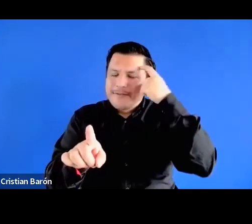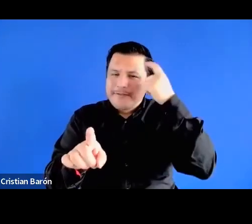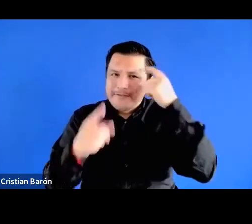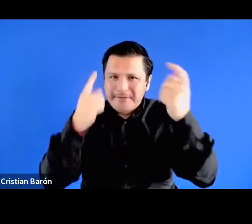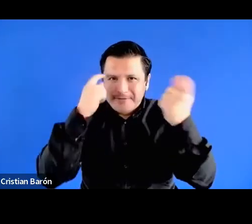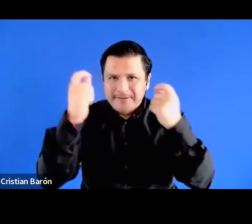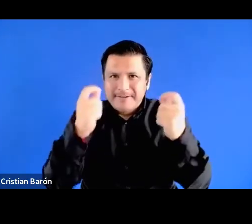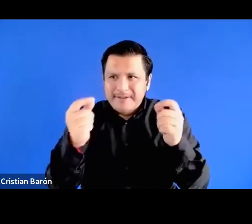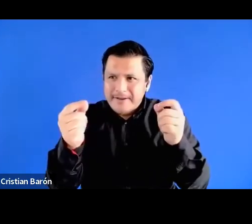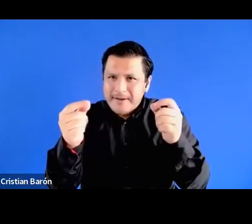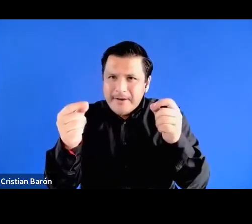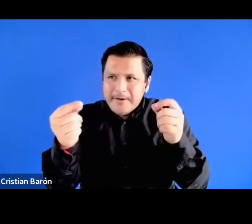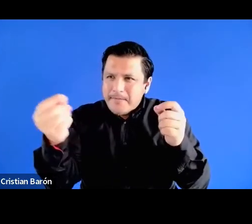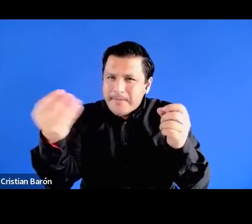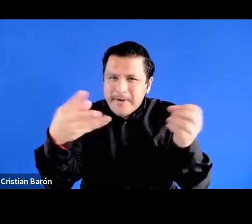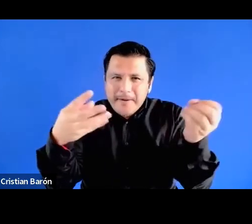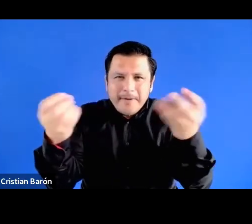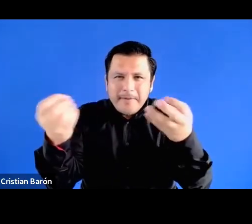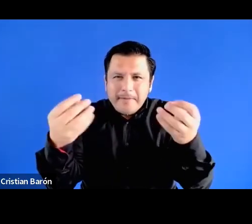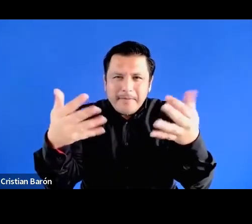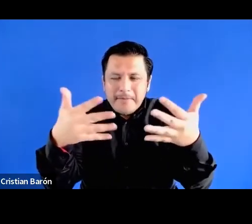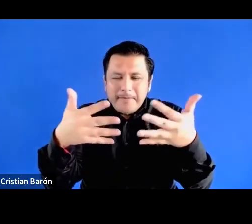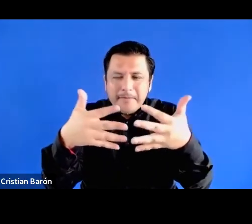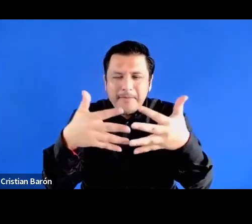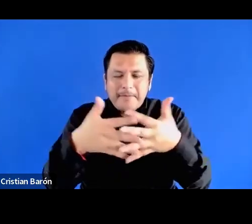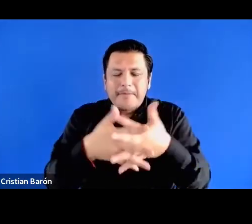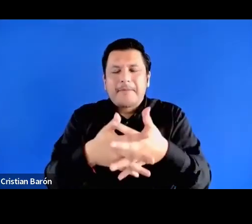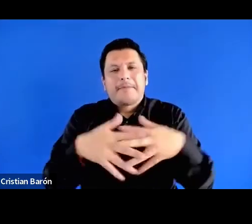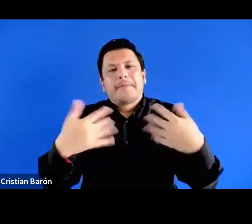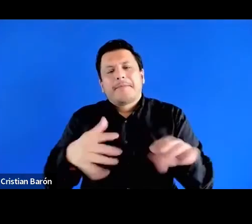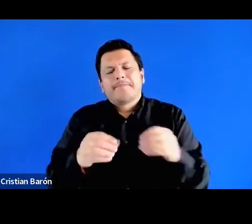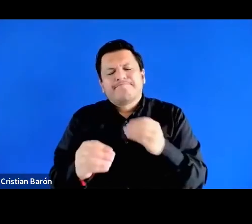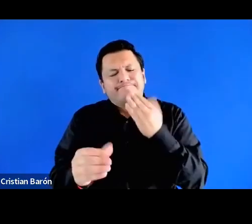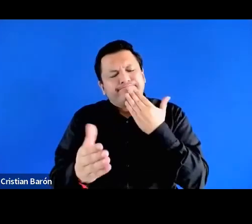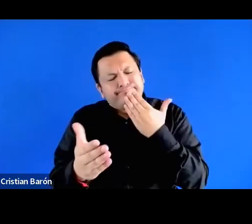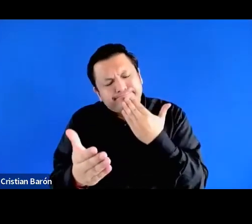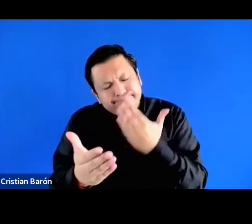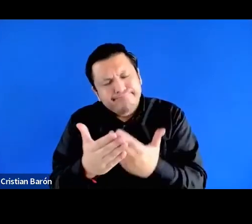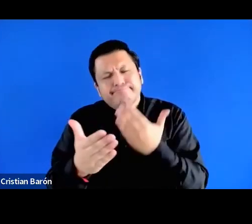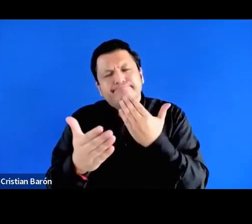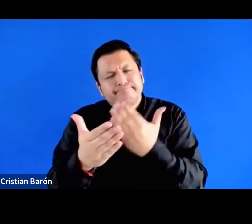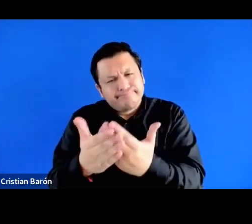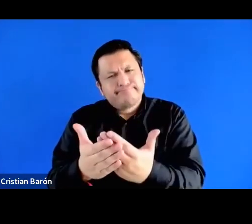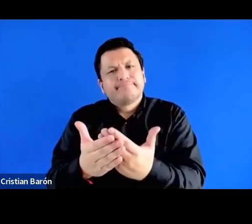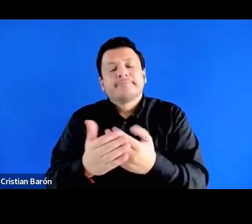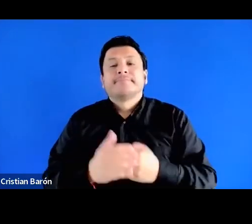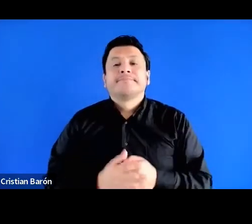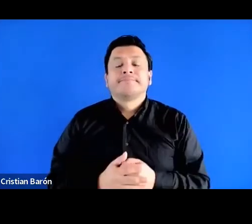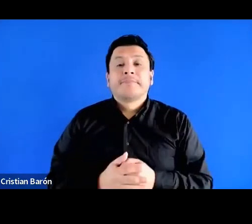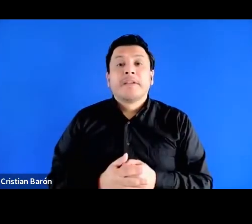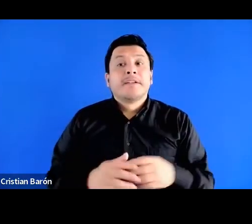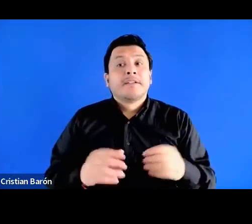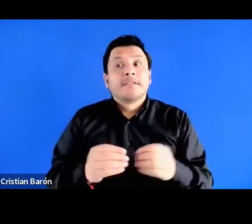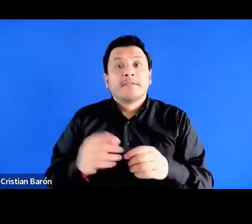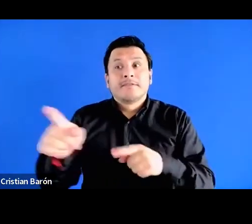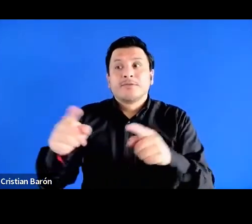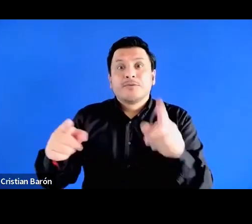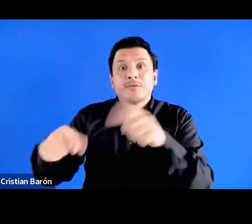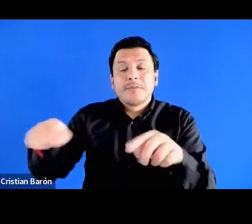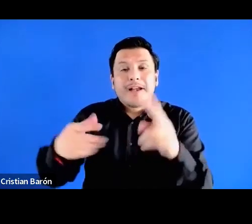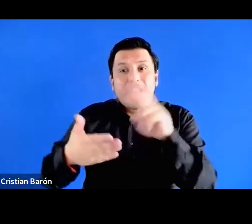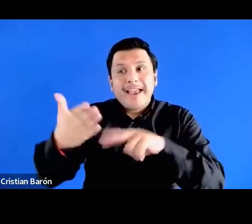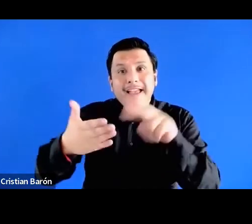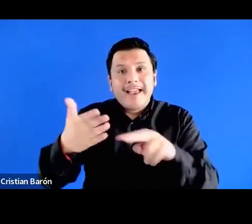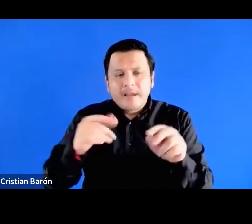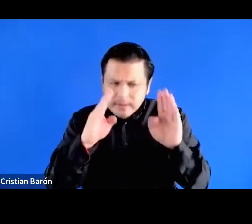azar todo eso me siento realmente muy, muy agradecida. Además, ser leída con atención es un